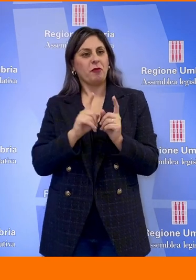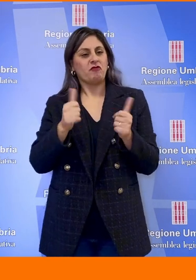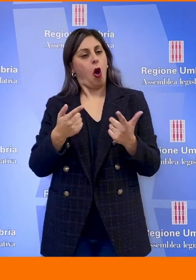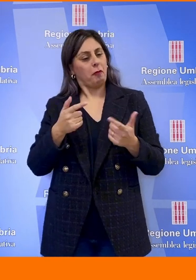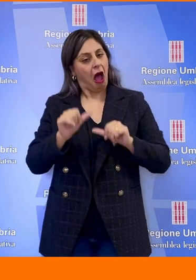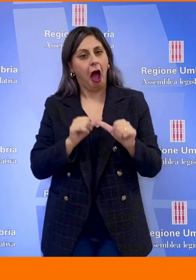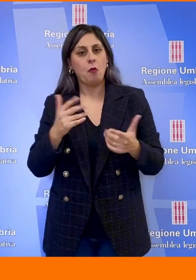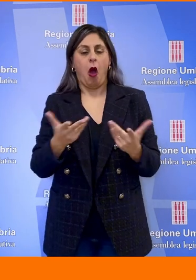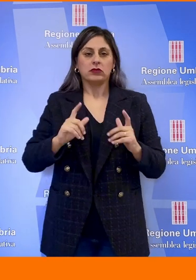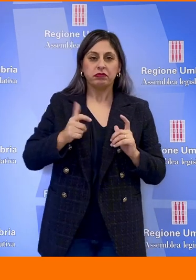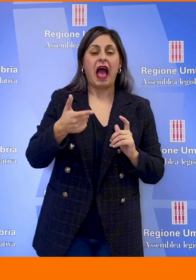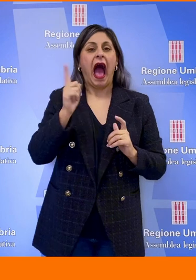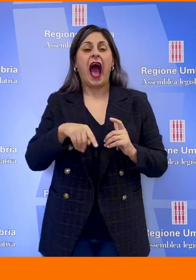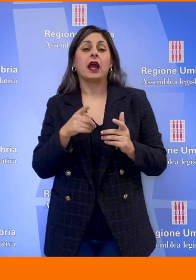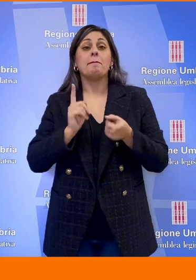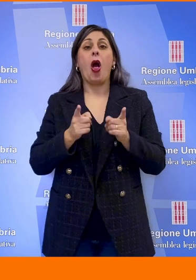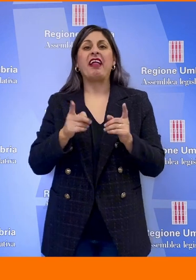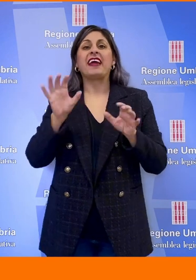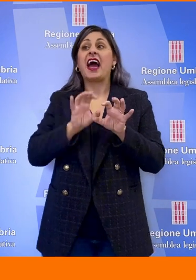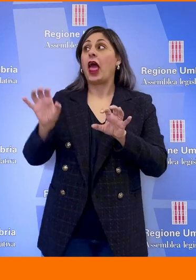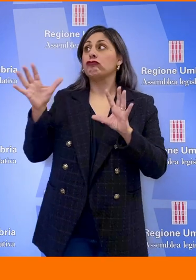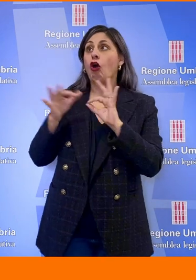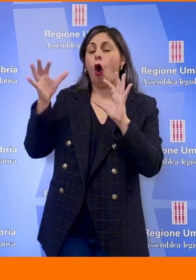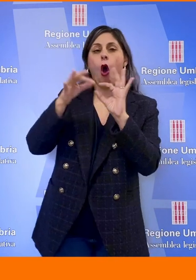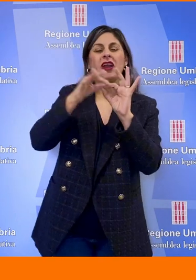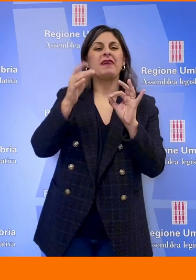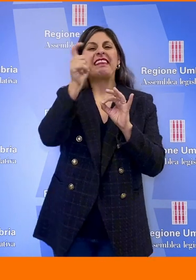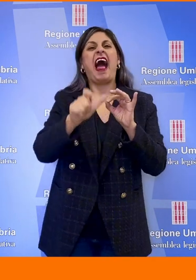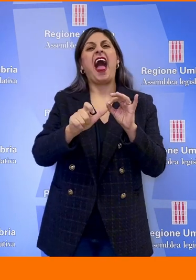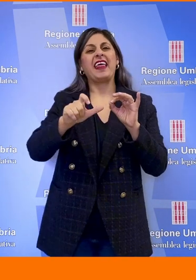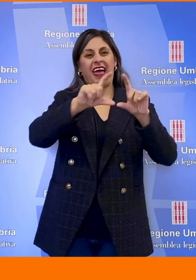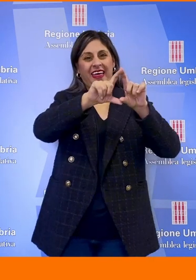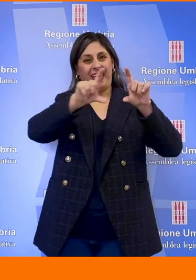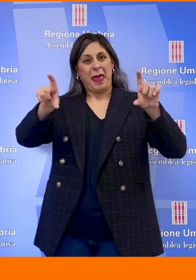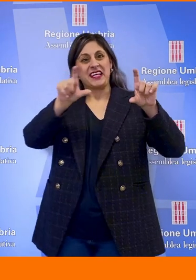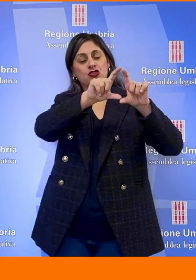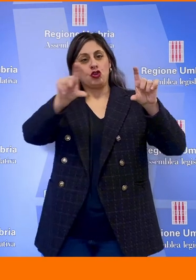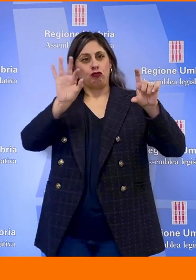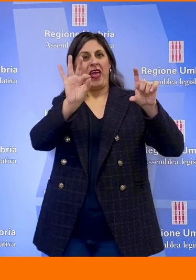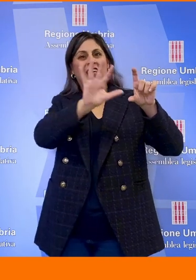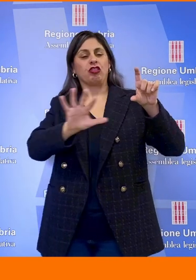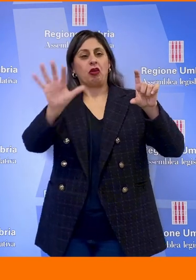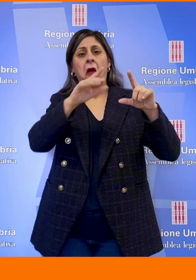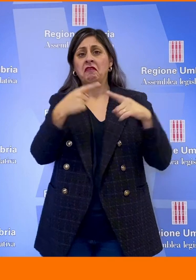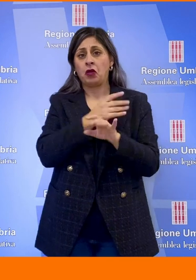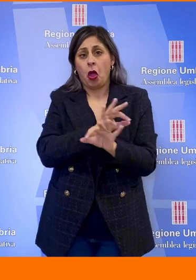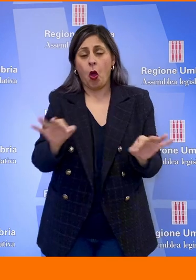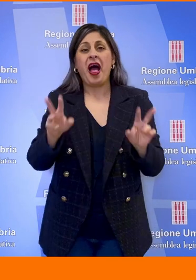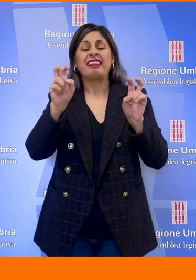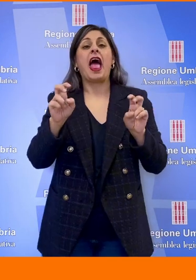politiche interregionali, rispetto al tema dell'Italia mediana e cosa che non sta avvenendo, il tema delle infrastrutture a parte l